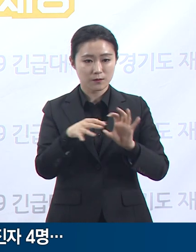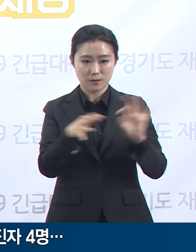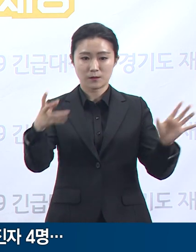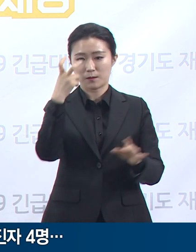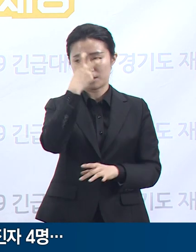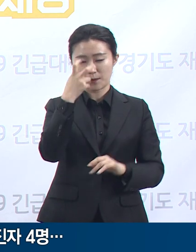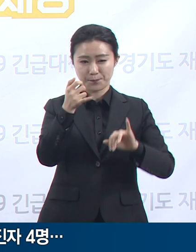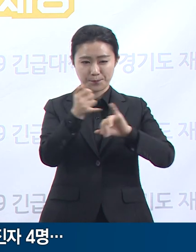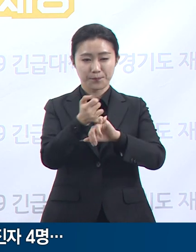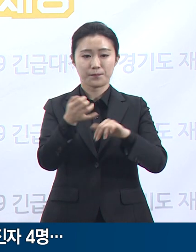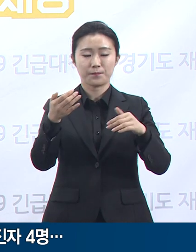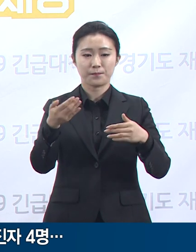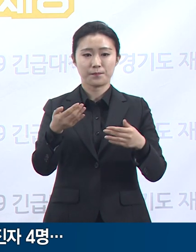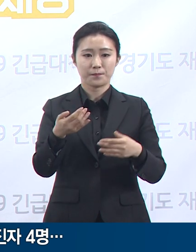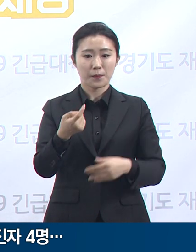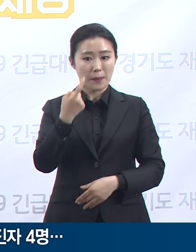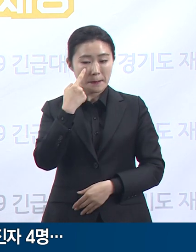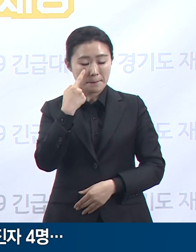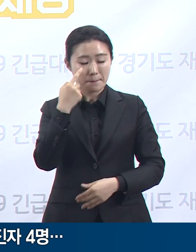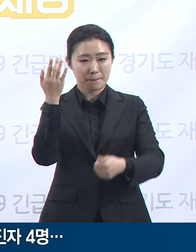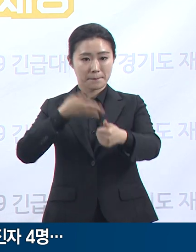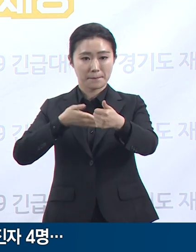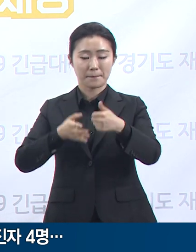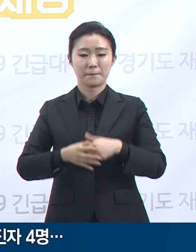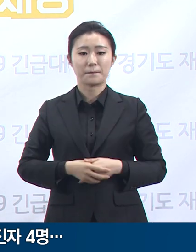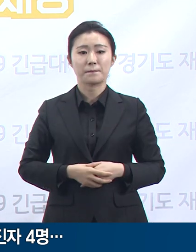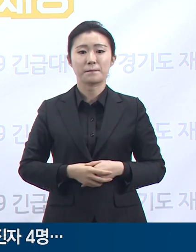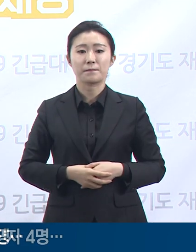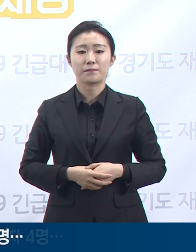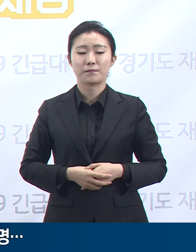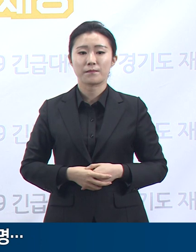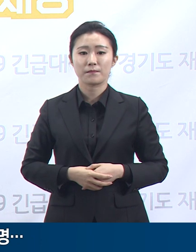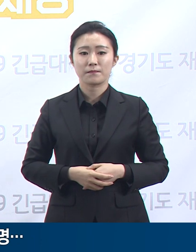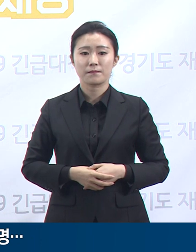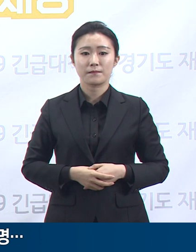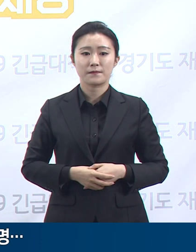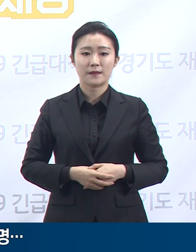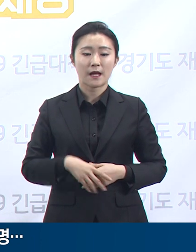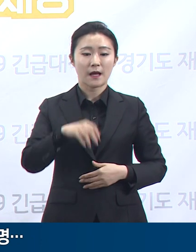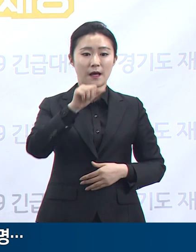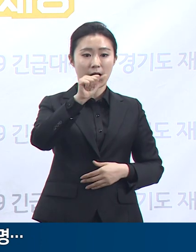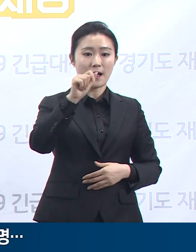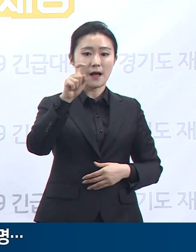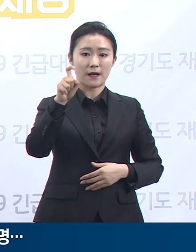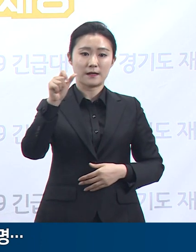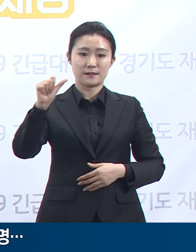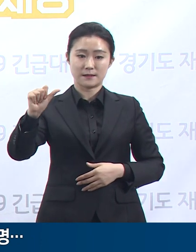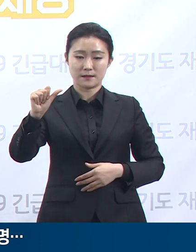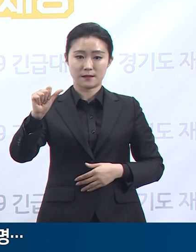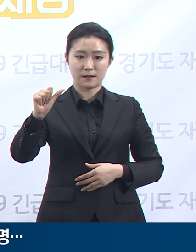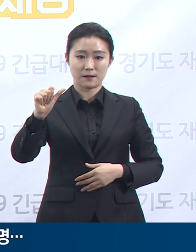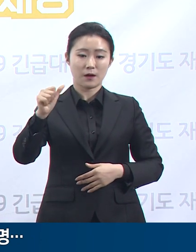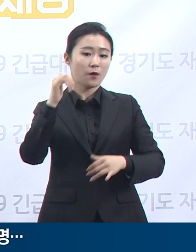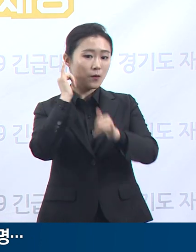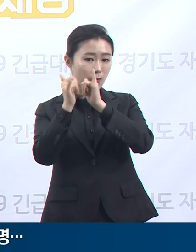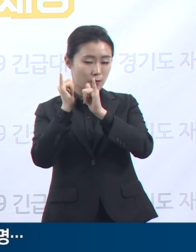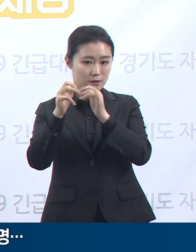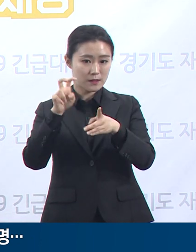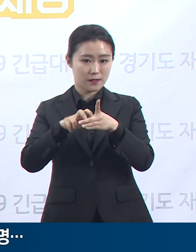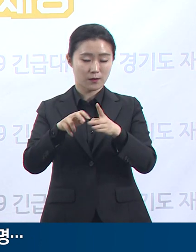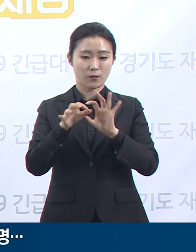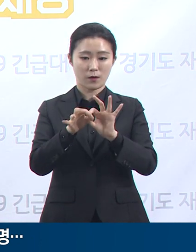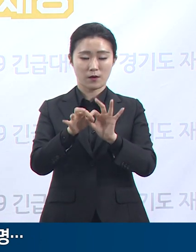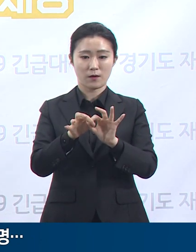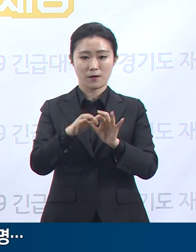서울 종로구 악사손해보험 콜센터 관련 도내 확진 상황입니다. 악사손해보험 콜센터와 관련된 도내 확진자는